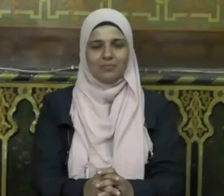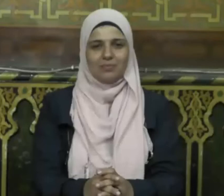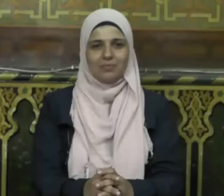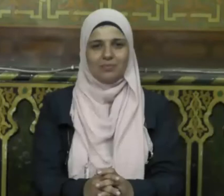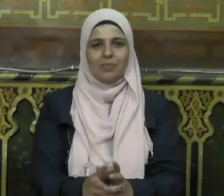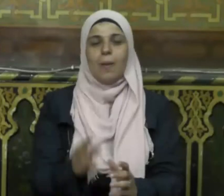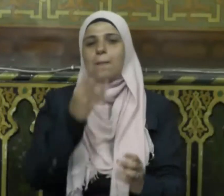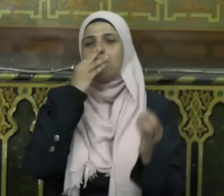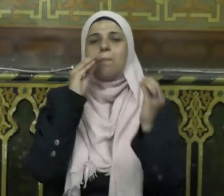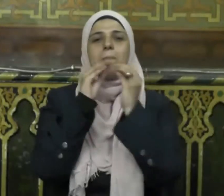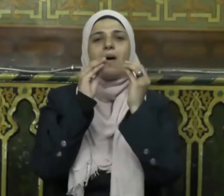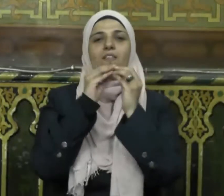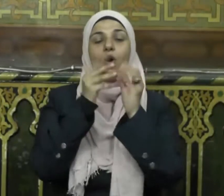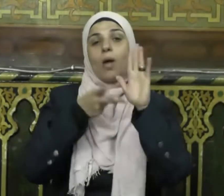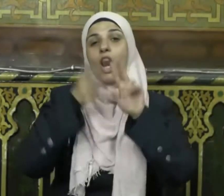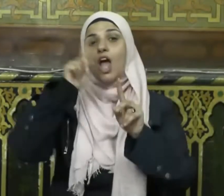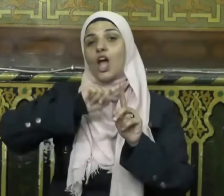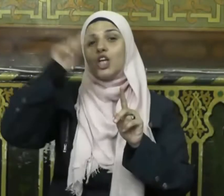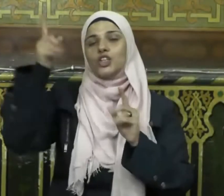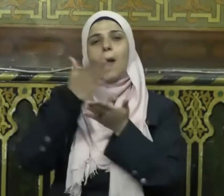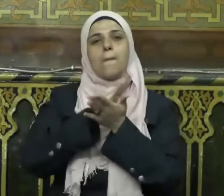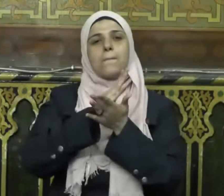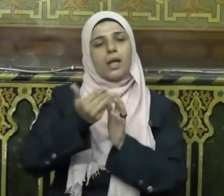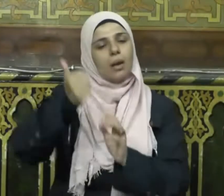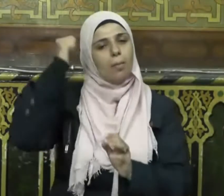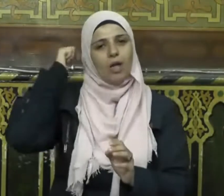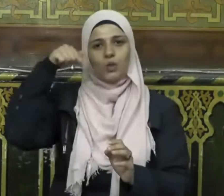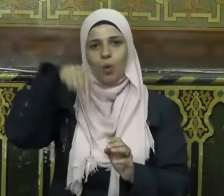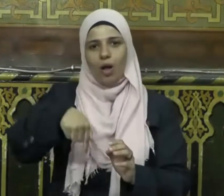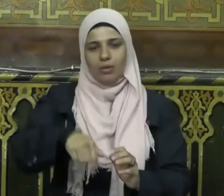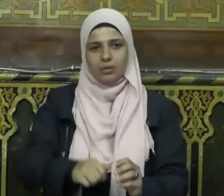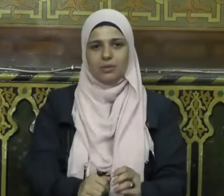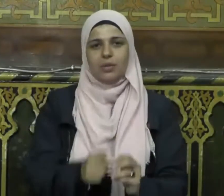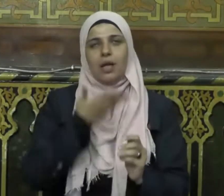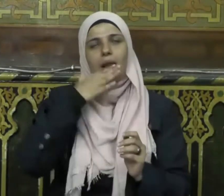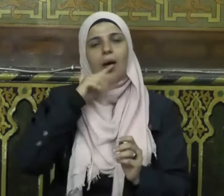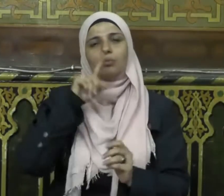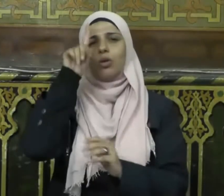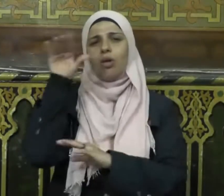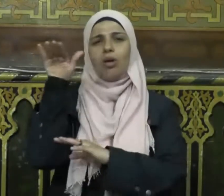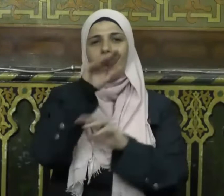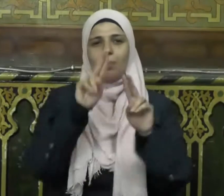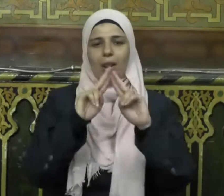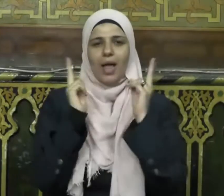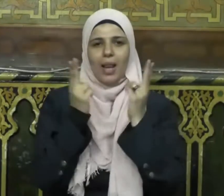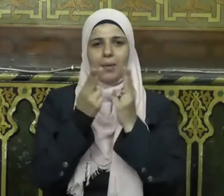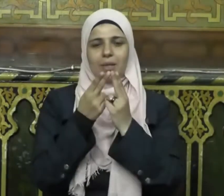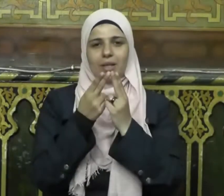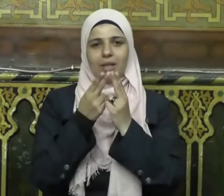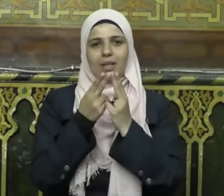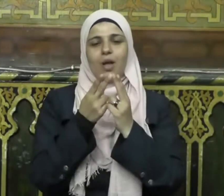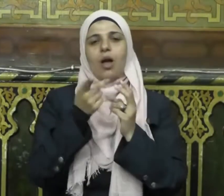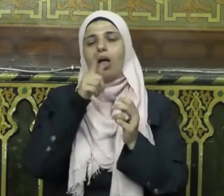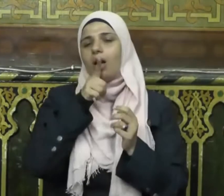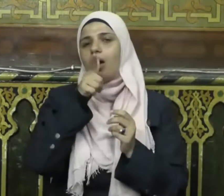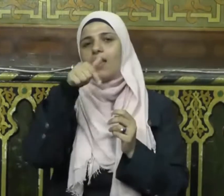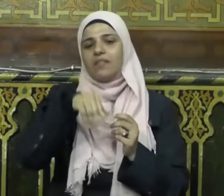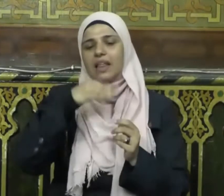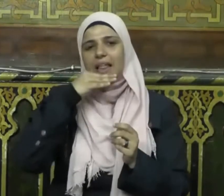بفهوم الهجرة بين الماضي والحاضر الحمد لله رب العالمين القائل في